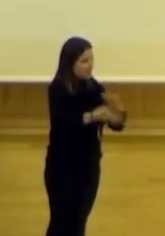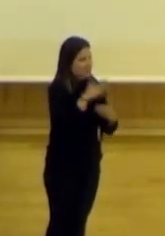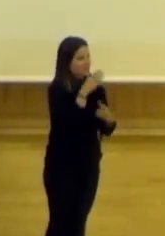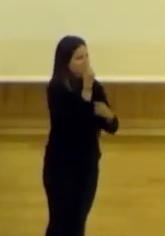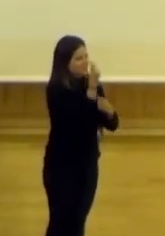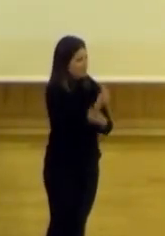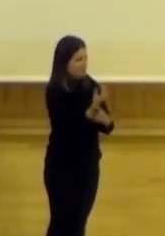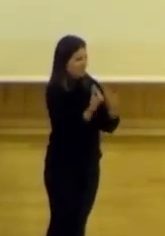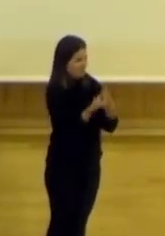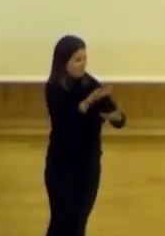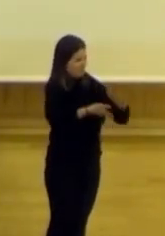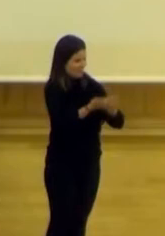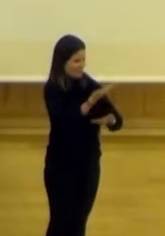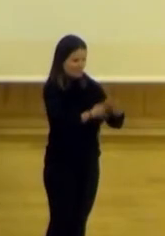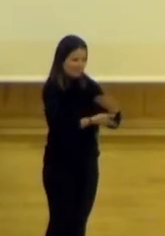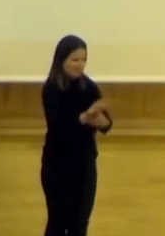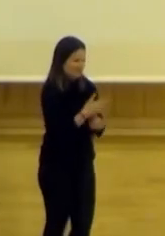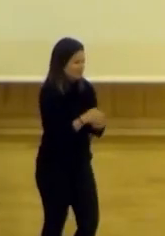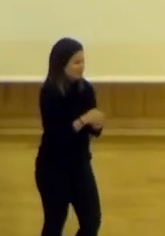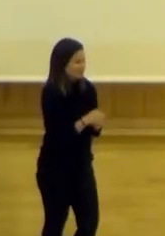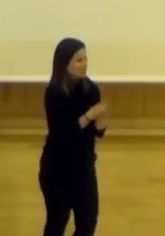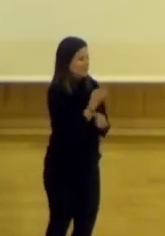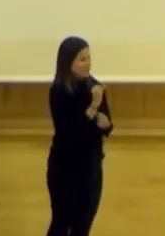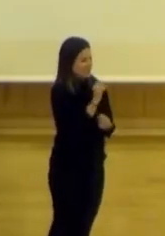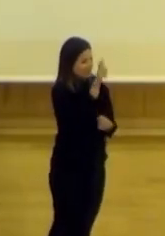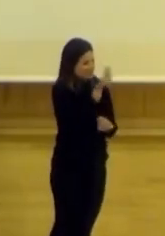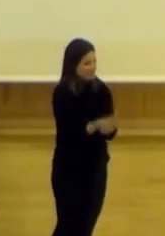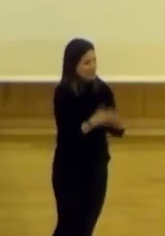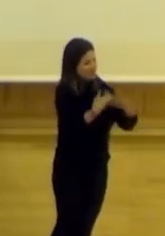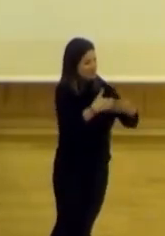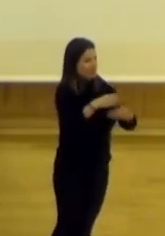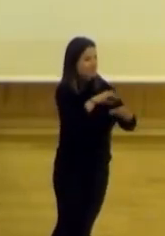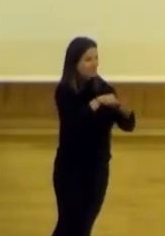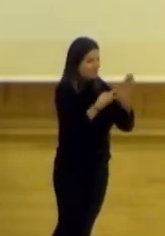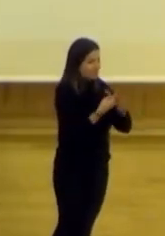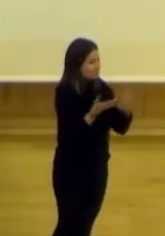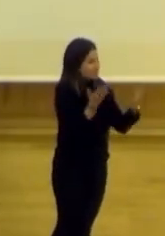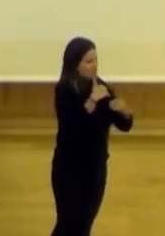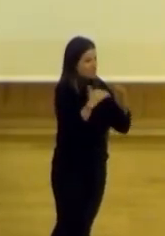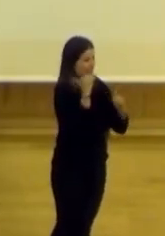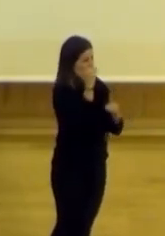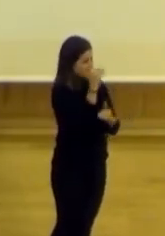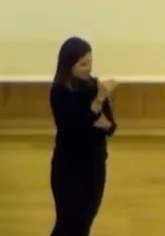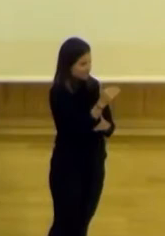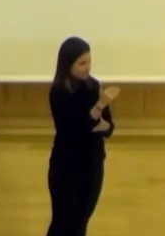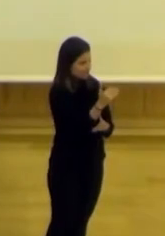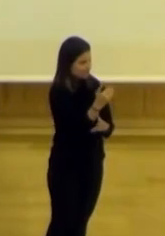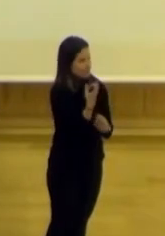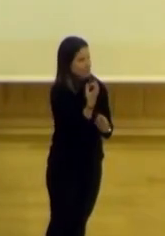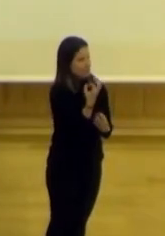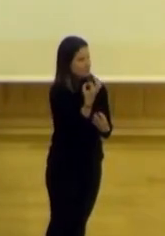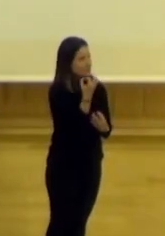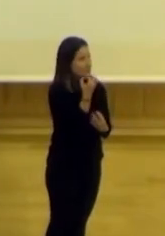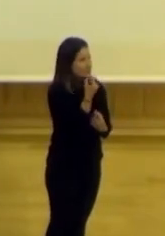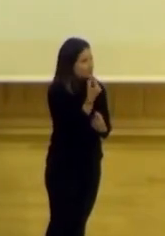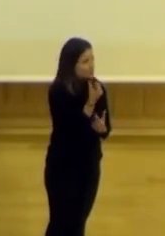de la figura de colaboradores. Entonces, estaba el promotor del proyecto que no tenía ninguna jerarquía al respecto. Simplemente había sido el que tenía la idea. Y el que tenía un